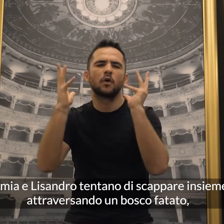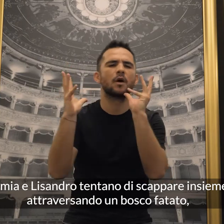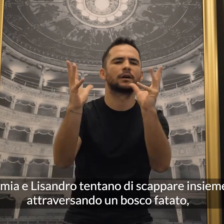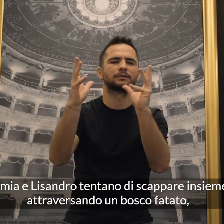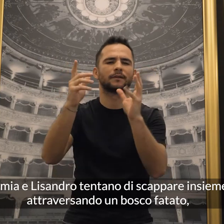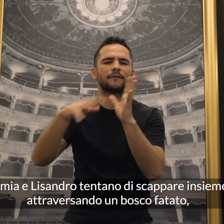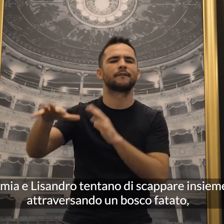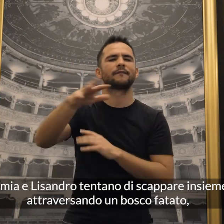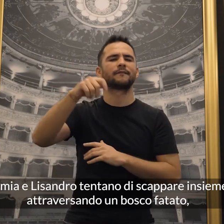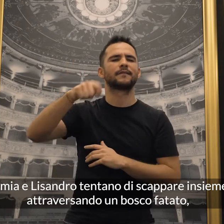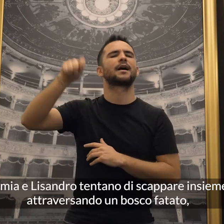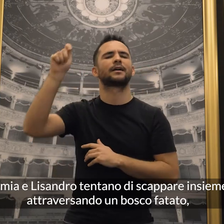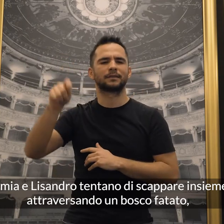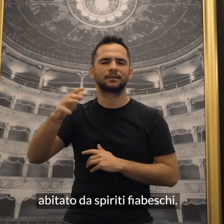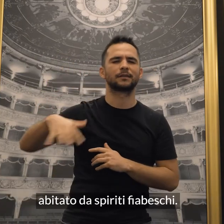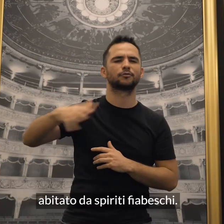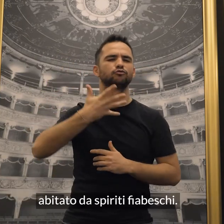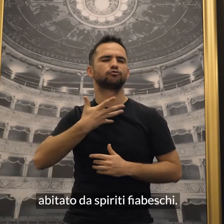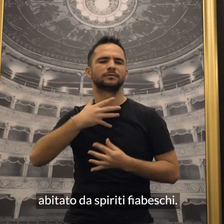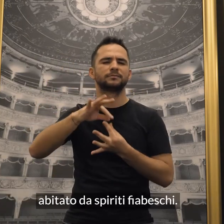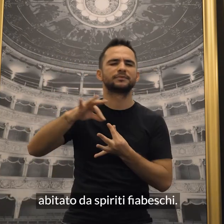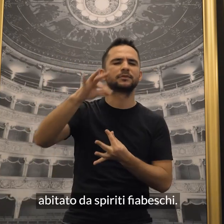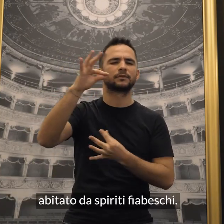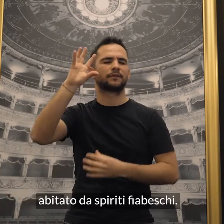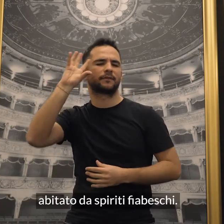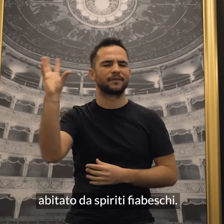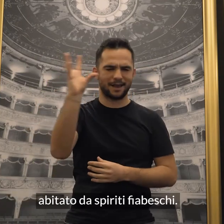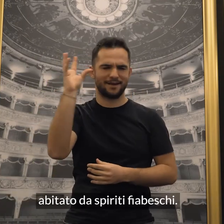attraversando un bosco fatato, abitato da spiriti fiabeschi.